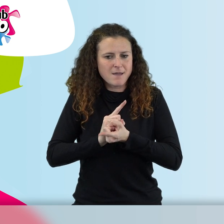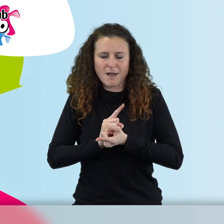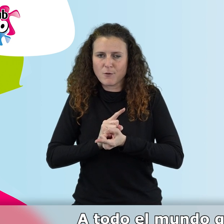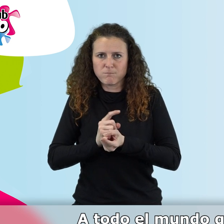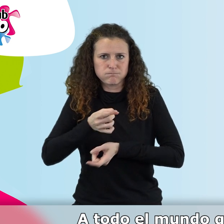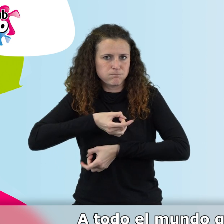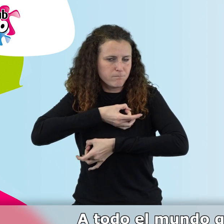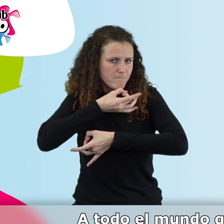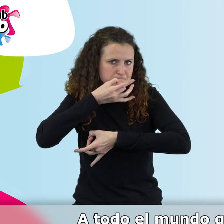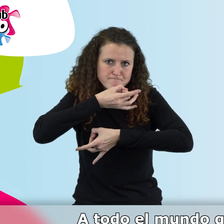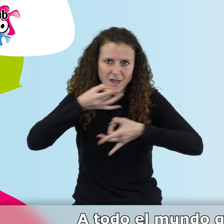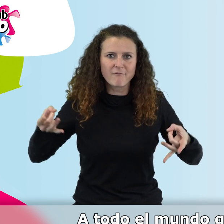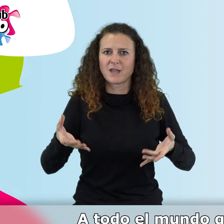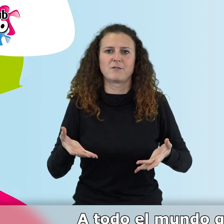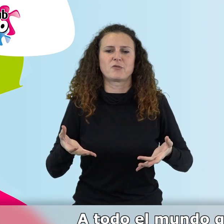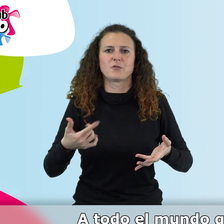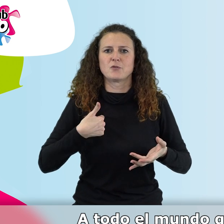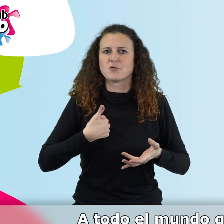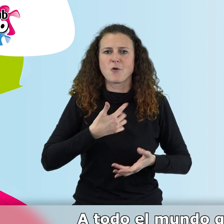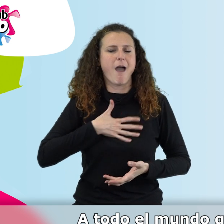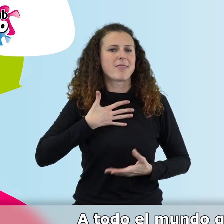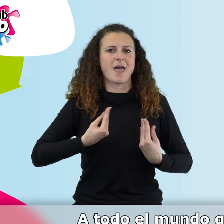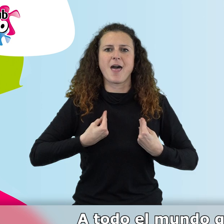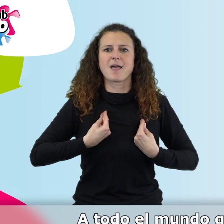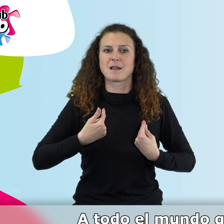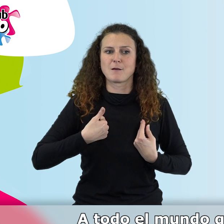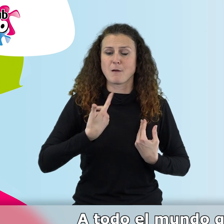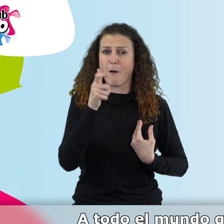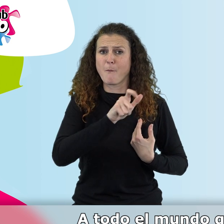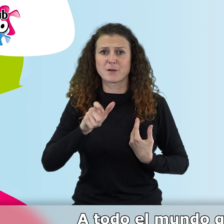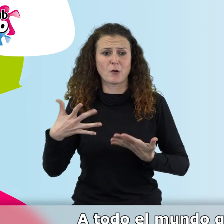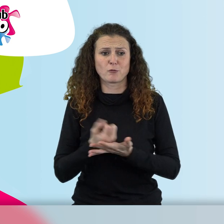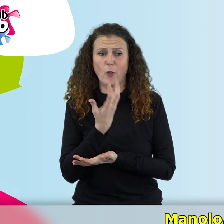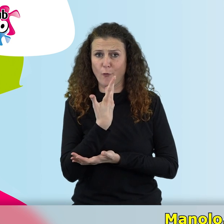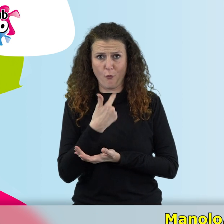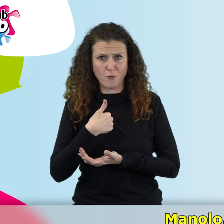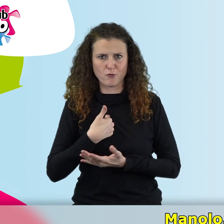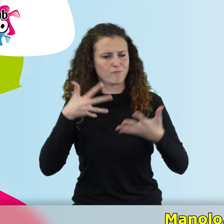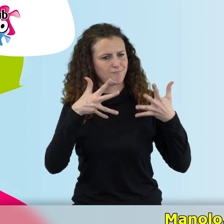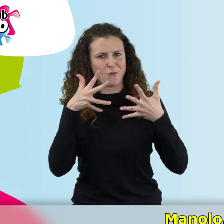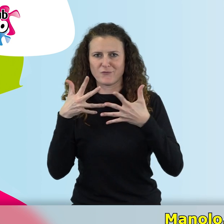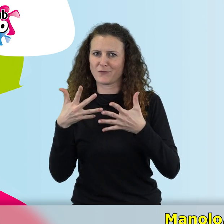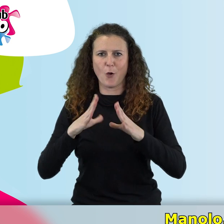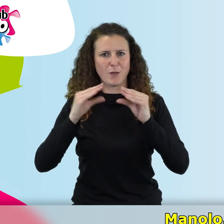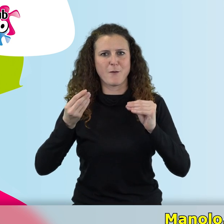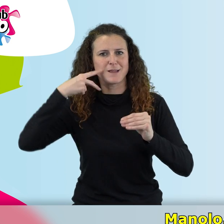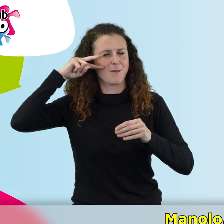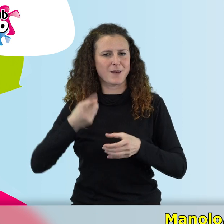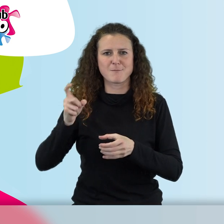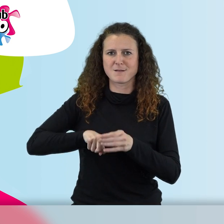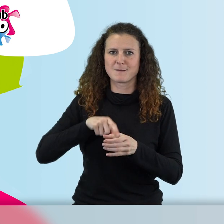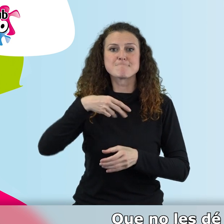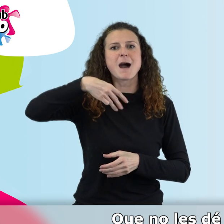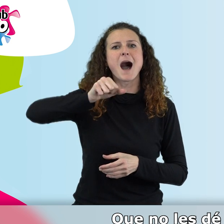de la vida, a todo el mundo que conozco yo se lo recomiendo, eso está claro. Manolo, que se animen a